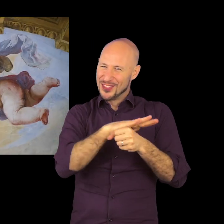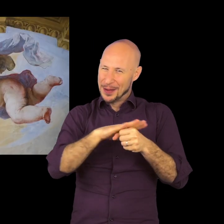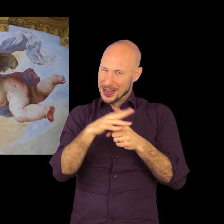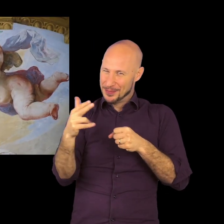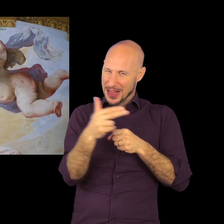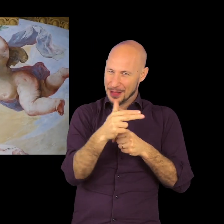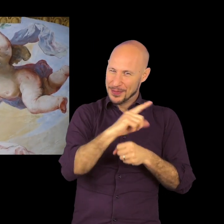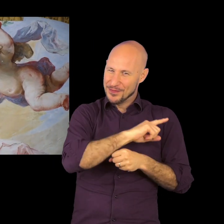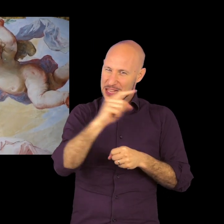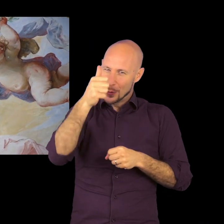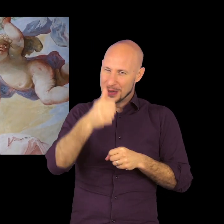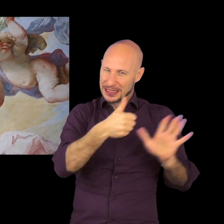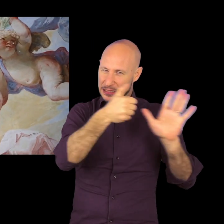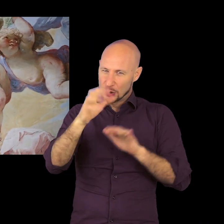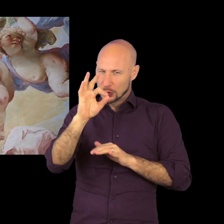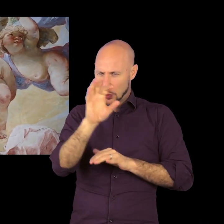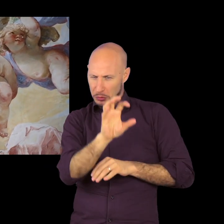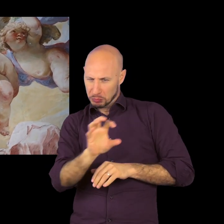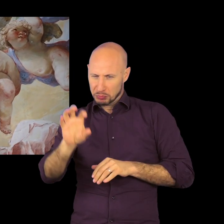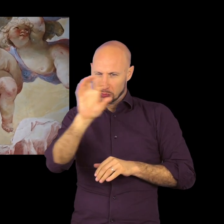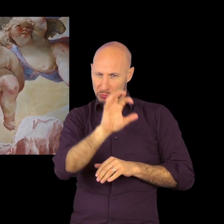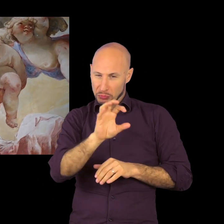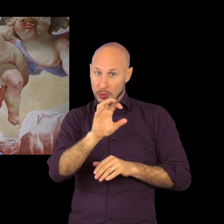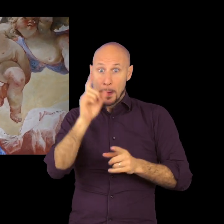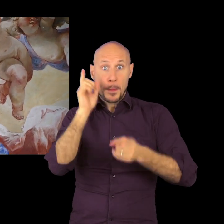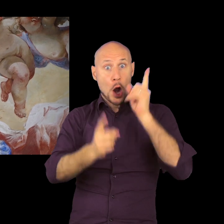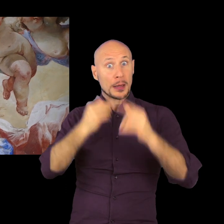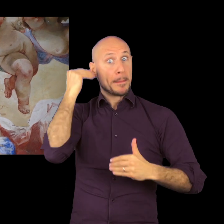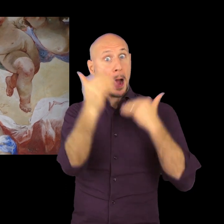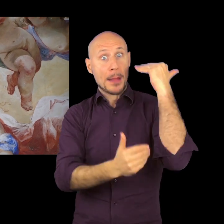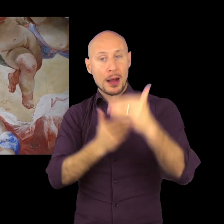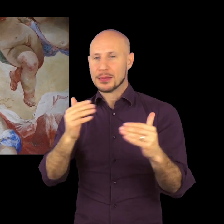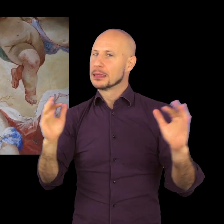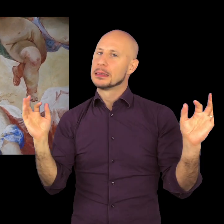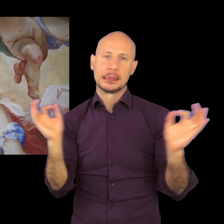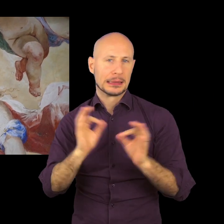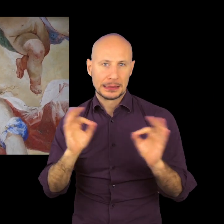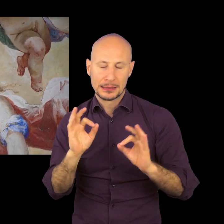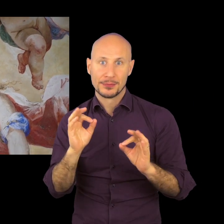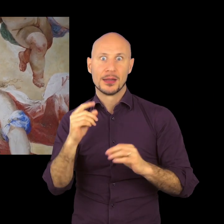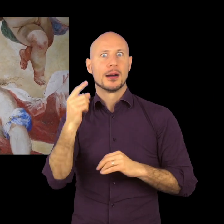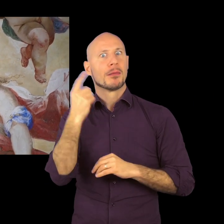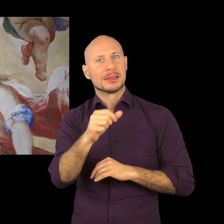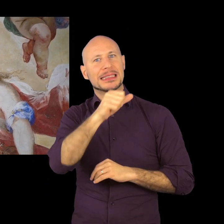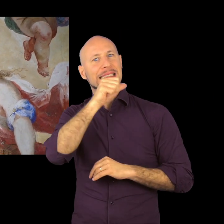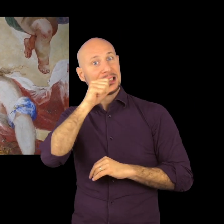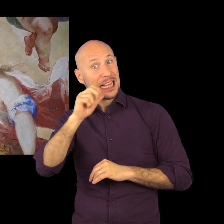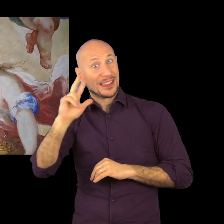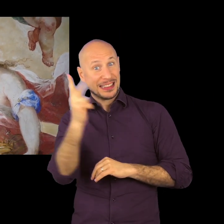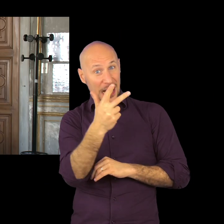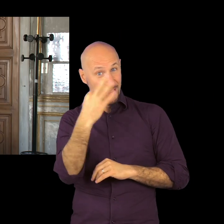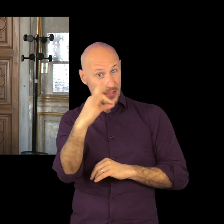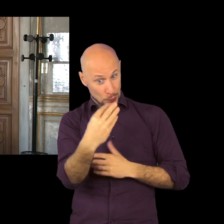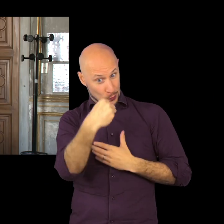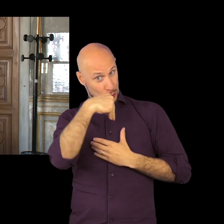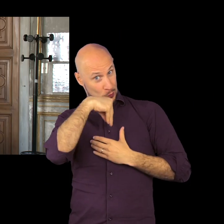Balbi, anche perché nel momento in cui Valerio crea tutta questa decorazione, siamo negli anni 50 del 600,